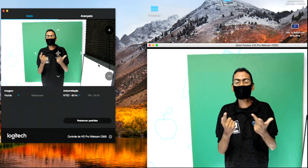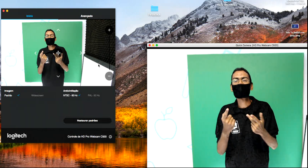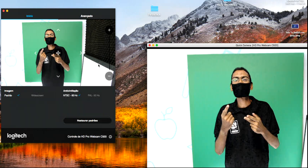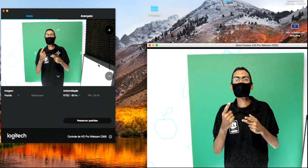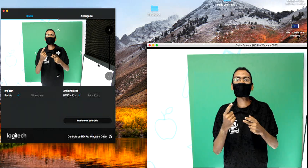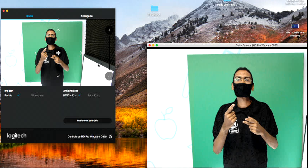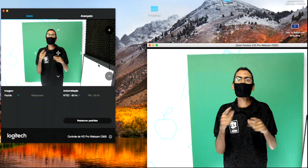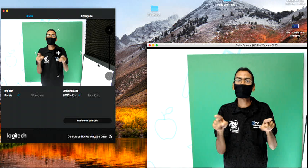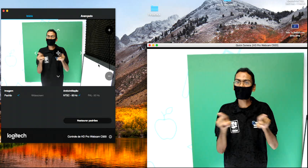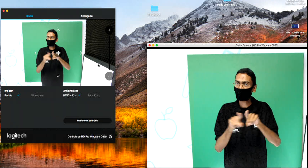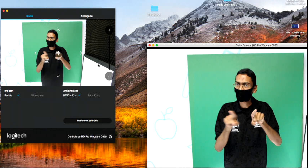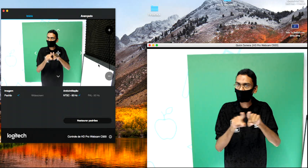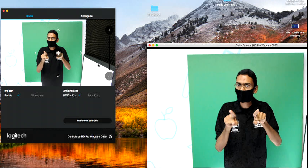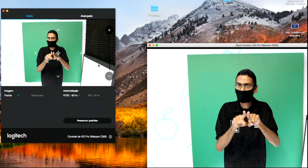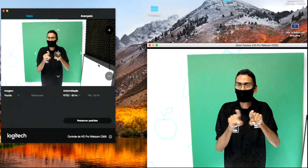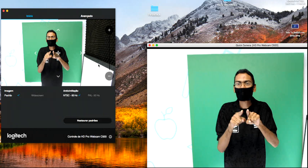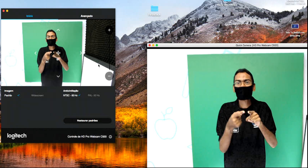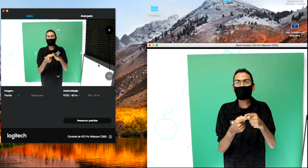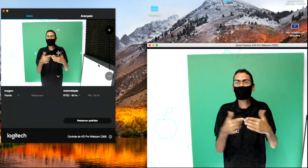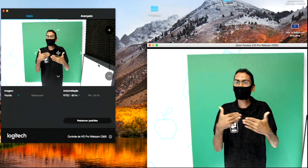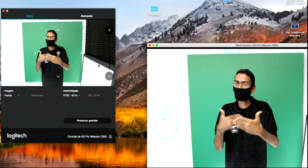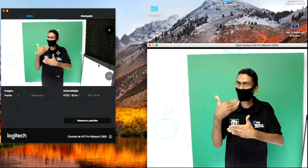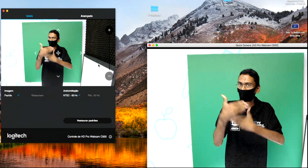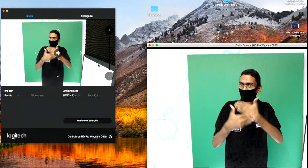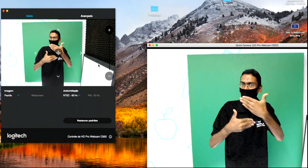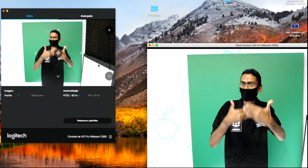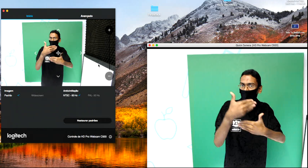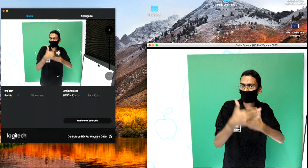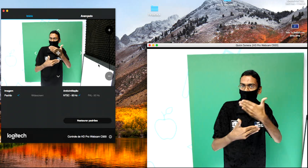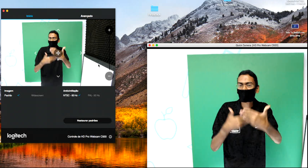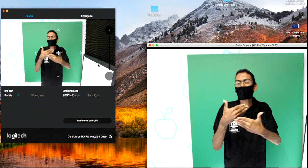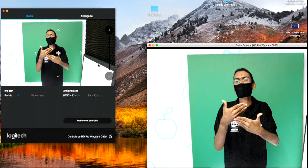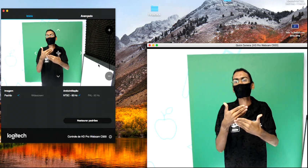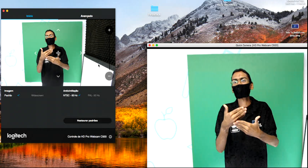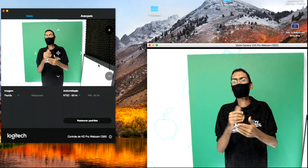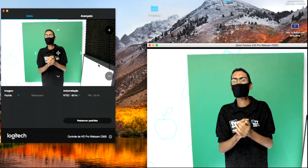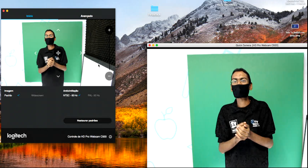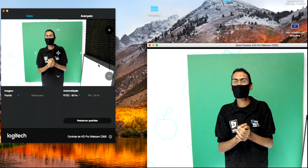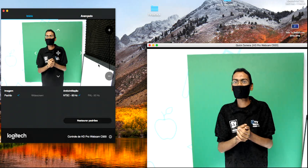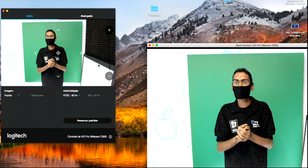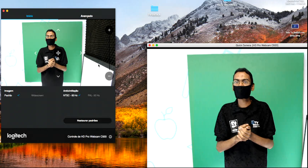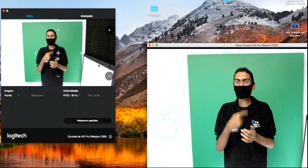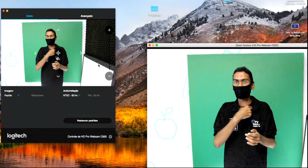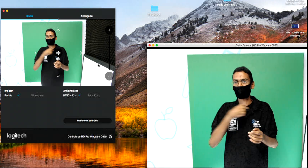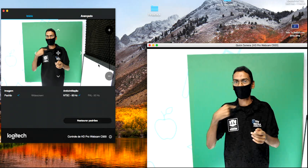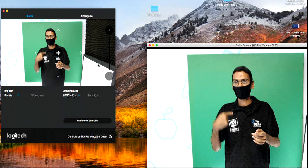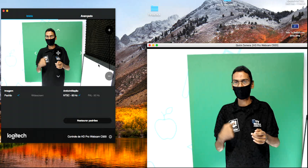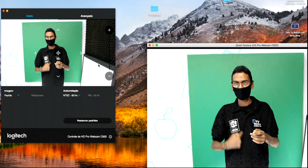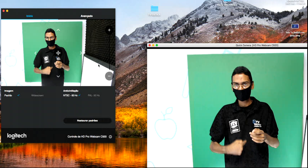Também é o período do desenvolvimento das civilizações chinesa e indiana.